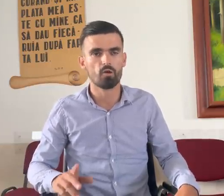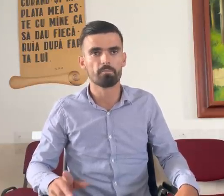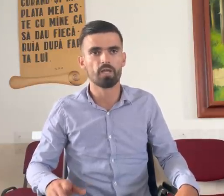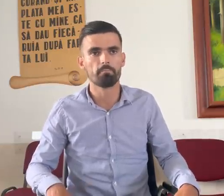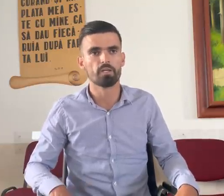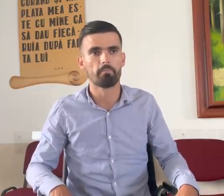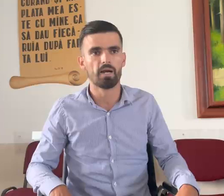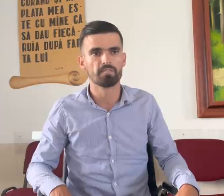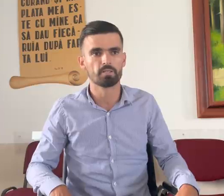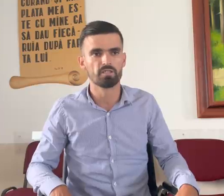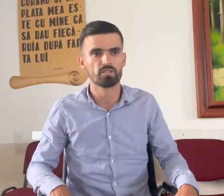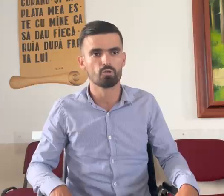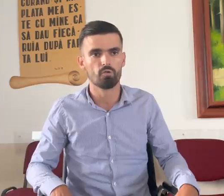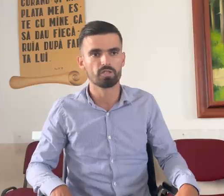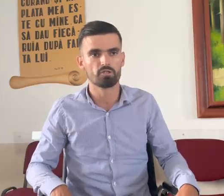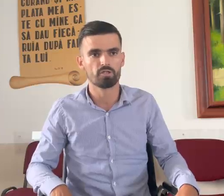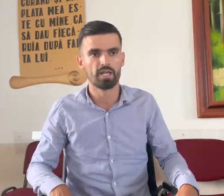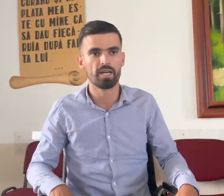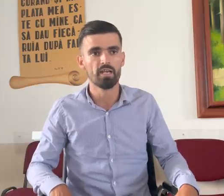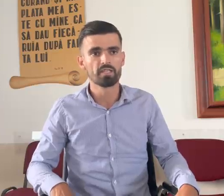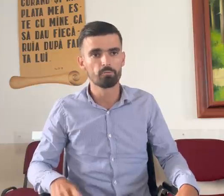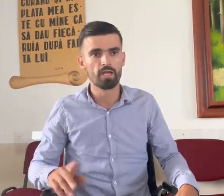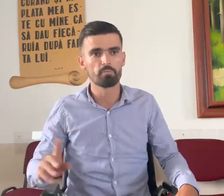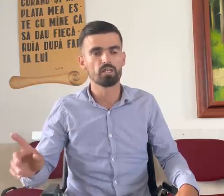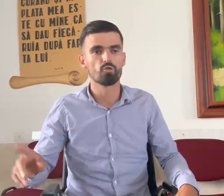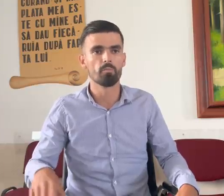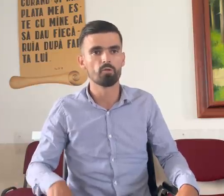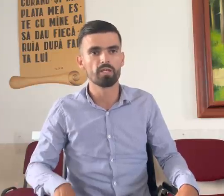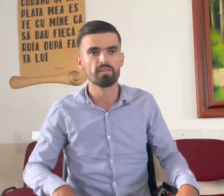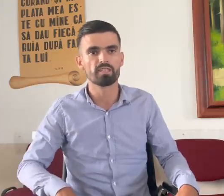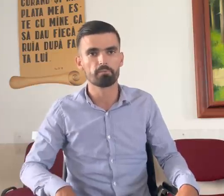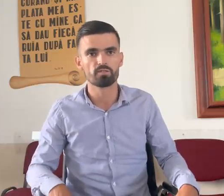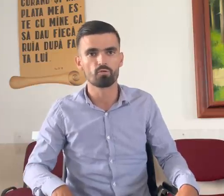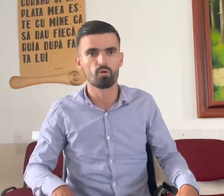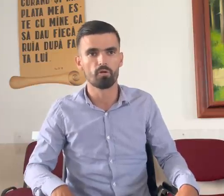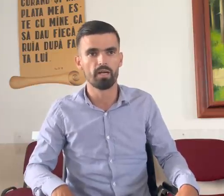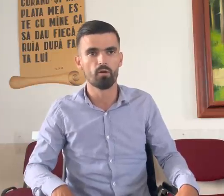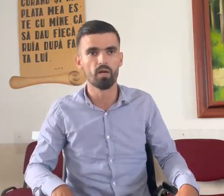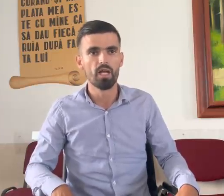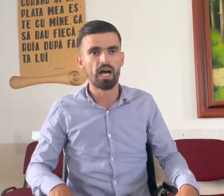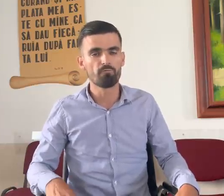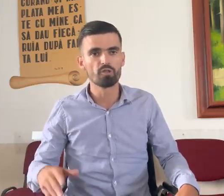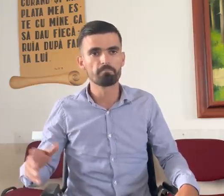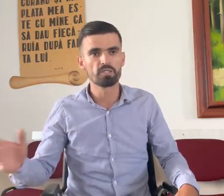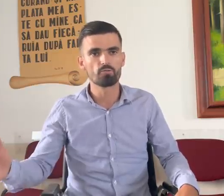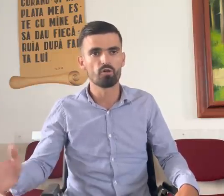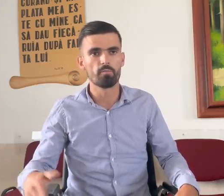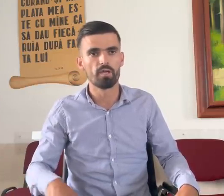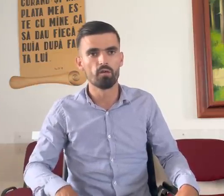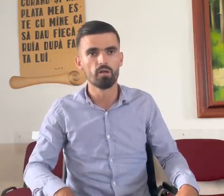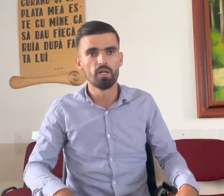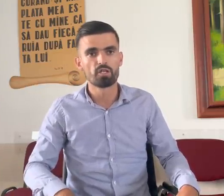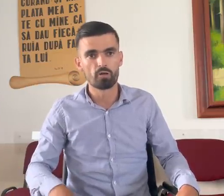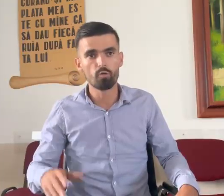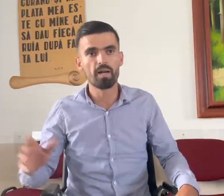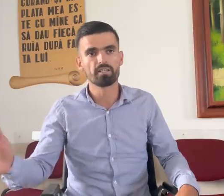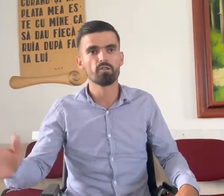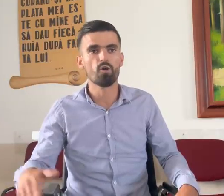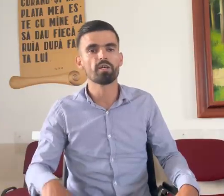de 8 ani până la 14, 23, spuneam că Domnul este păstorul meu. A fost păstorul meu și acum din nou